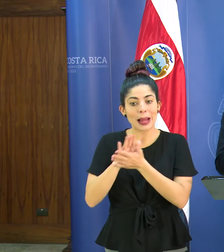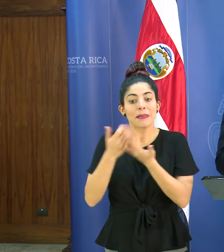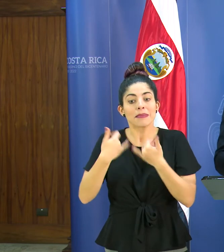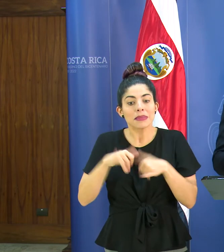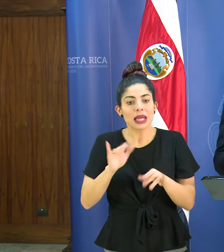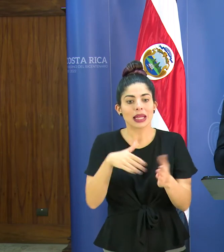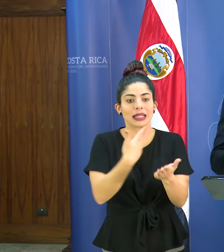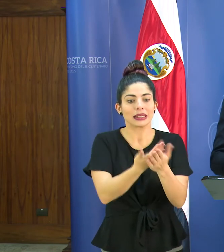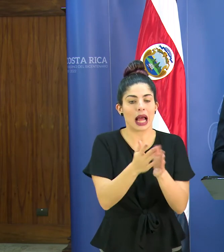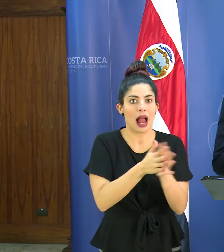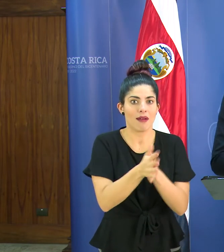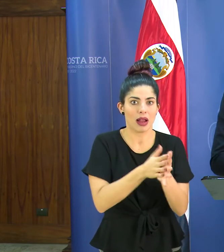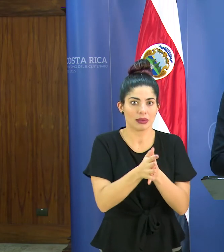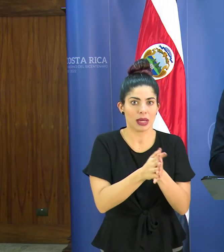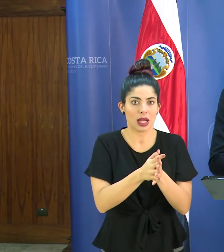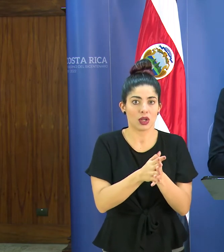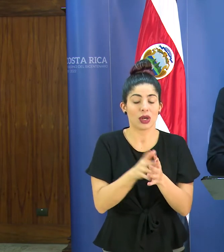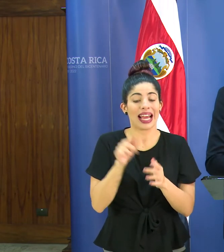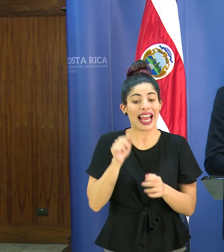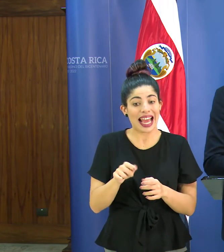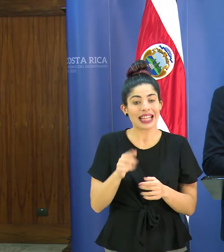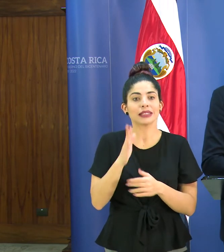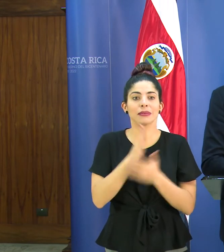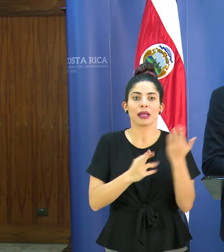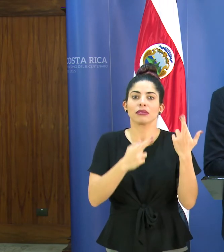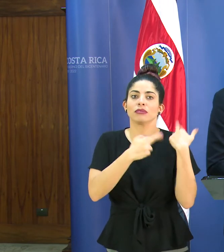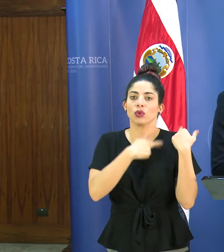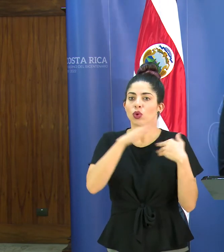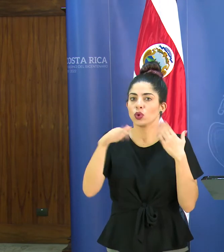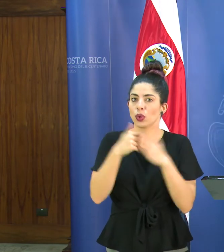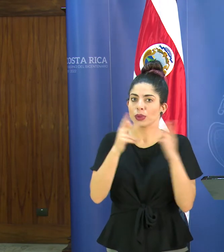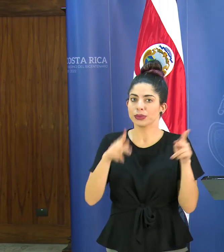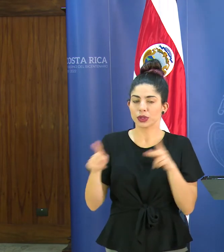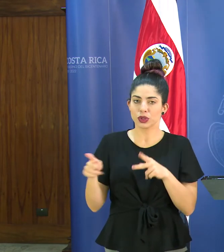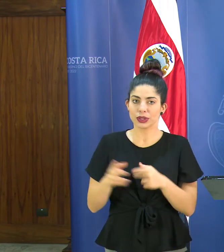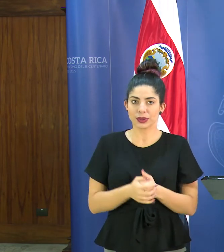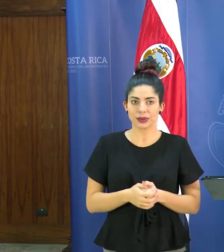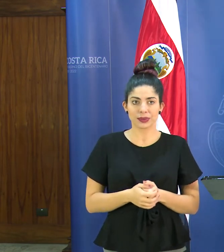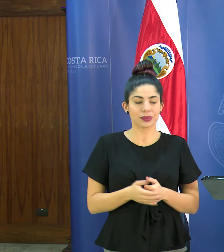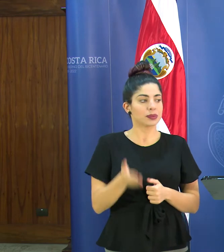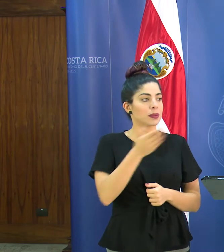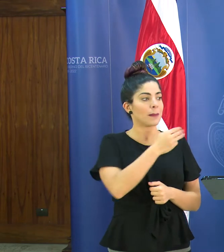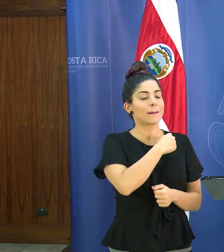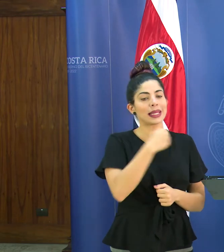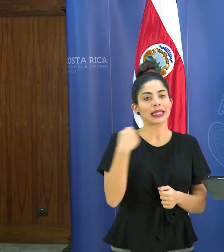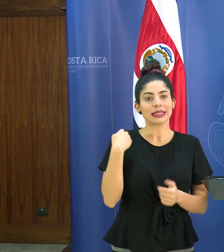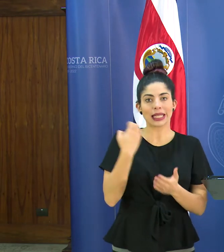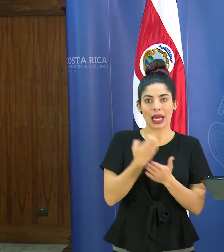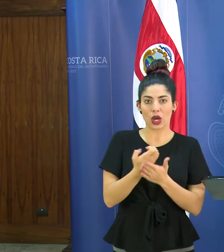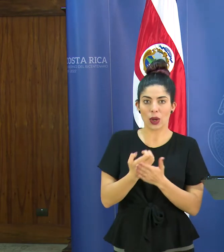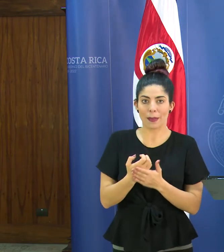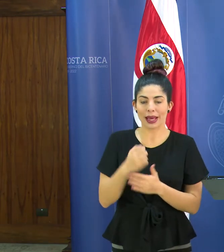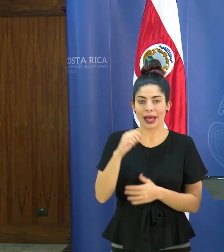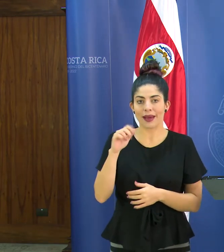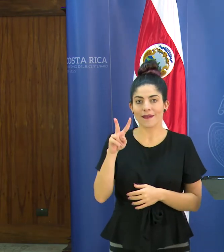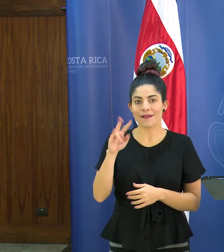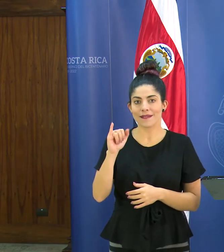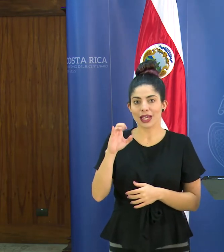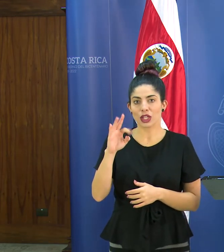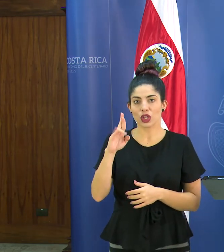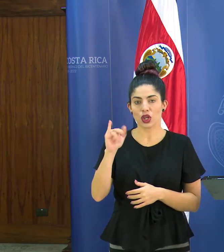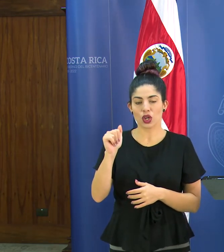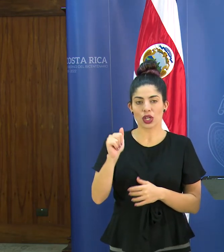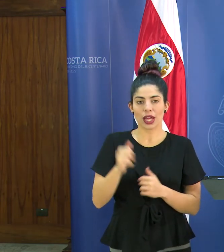lavarse las manos pero son medidas también que corresponden con la responsabilidad de cada persona señora ministra de economía doña Victoria